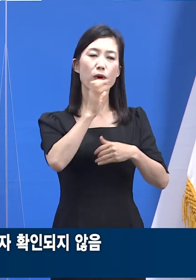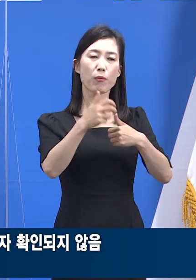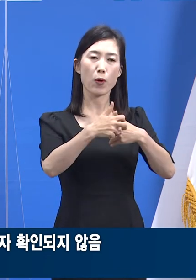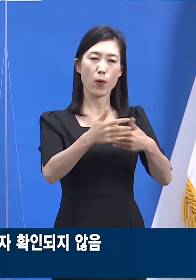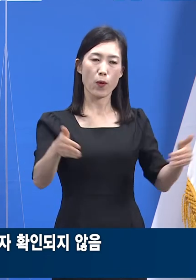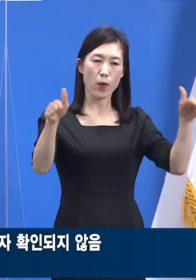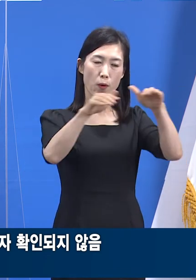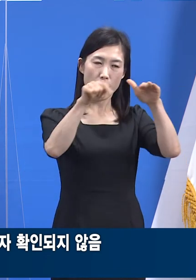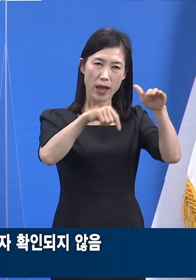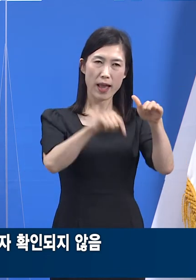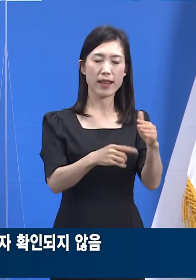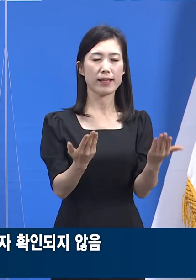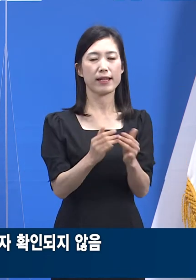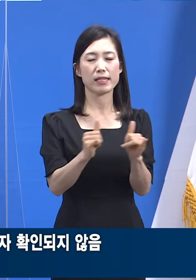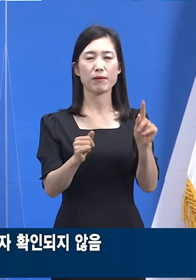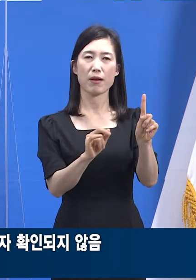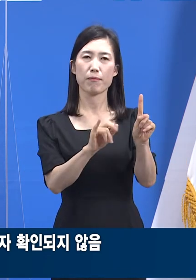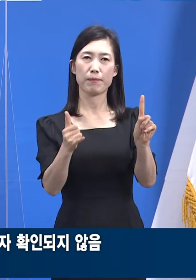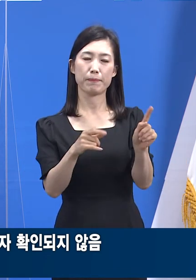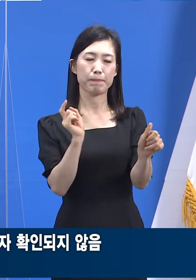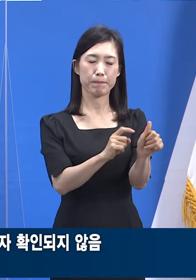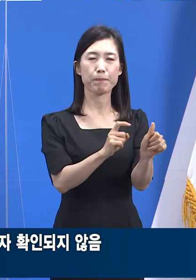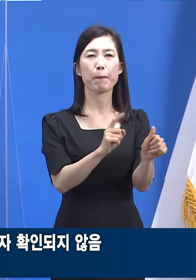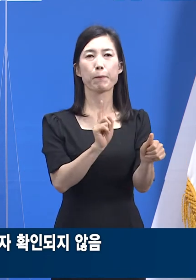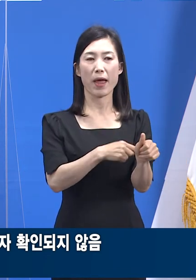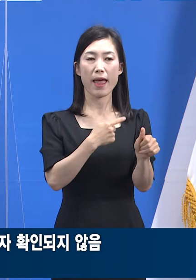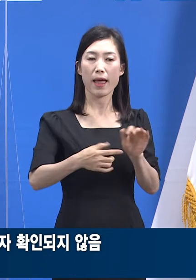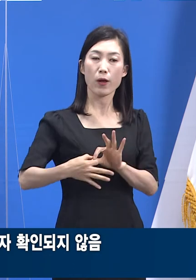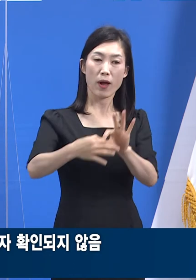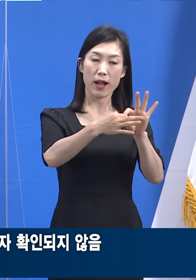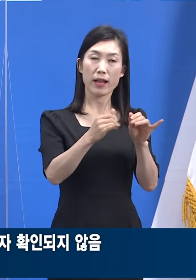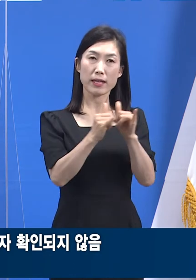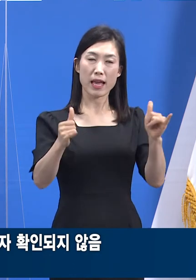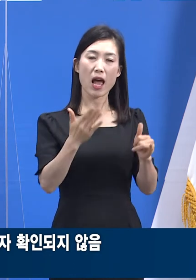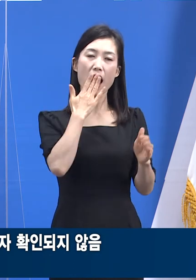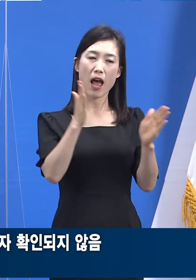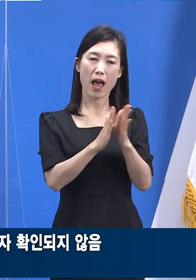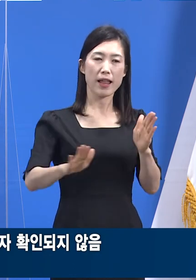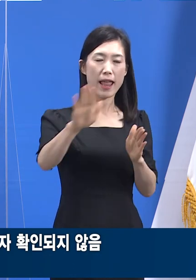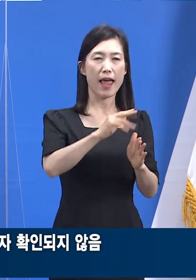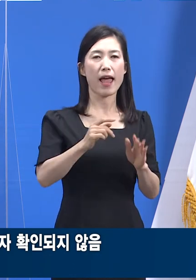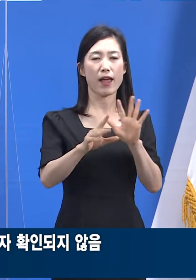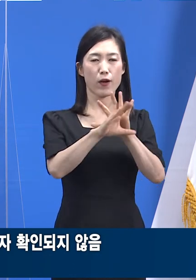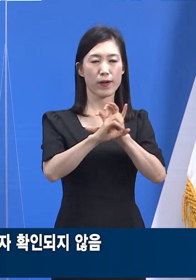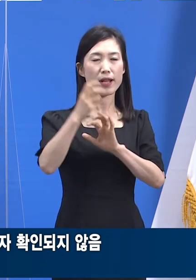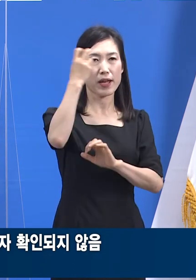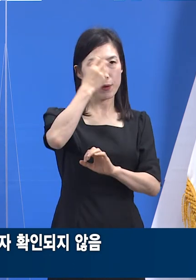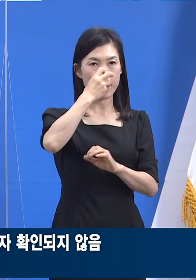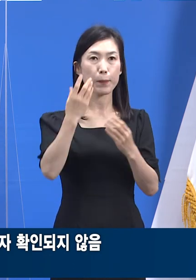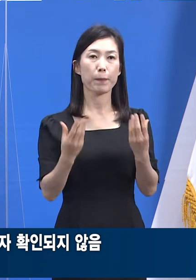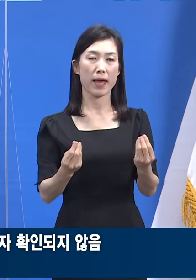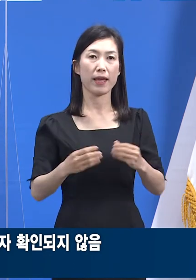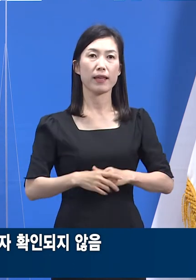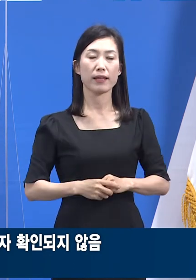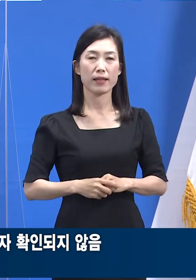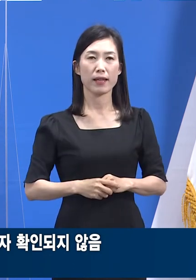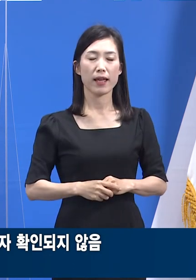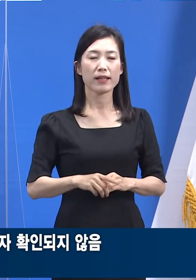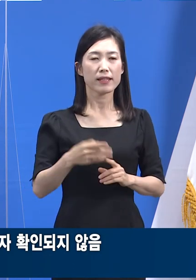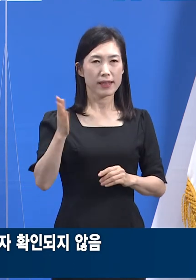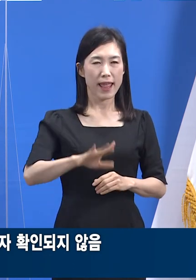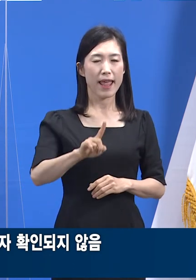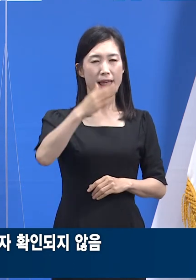명이 최초 확진 판정을 받아 관련자들을 대상으로 일제검사를 실시했습니다. 정말